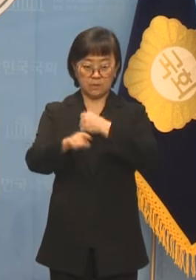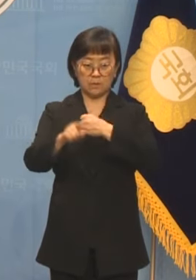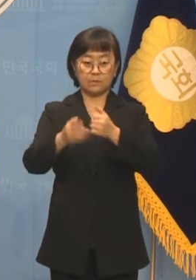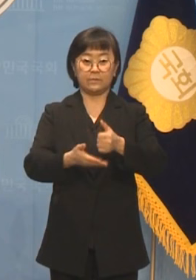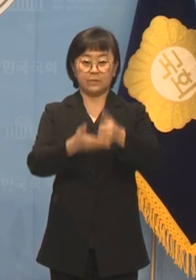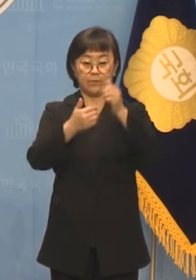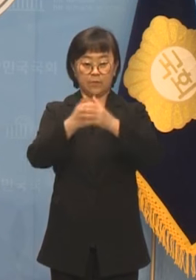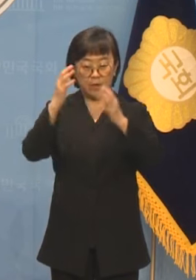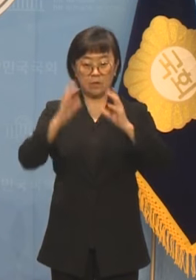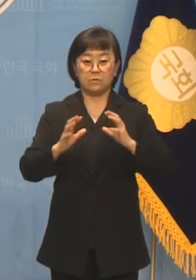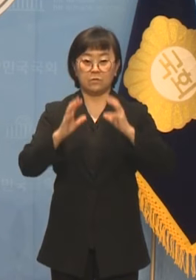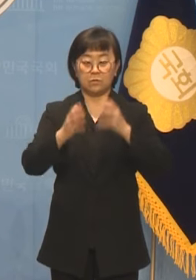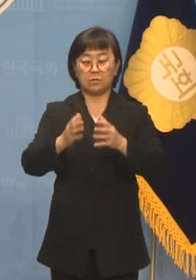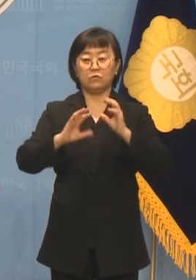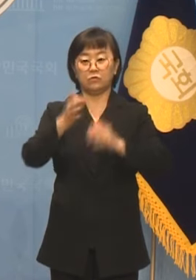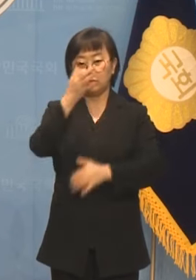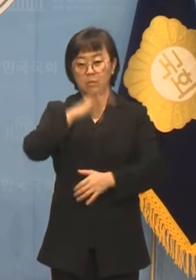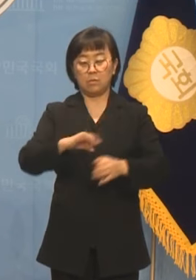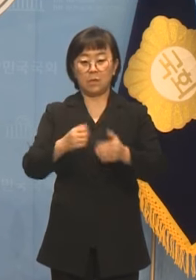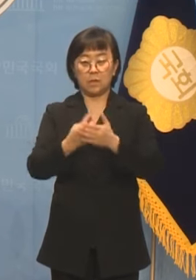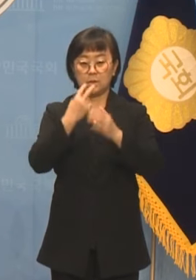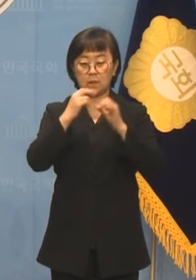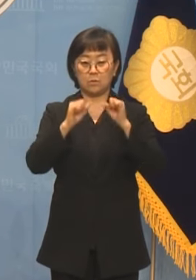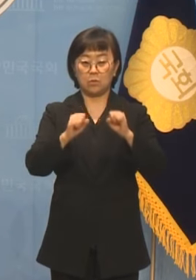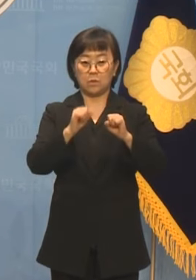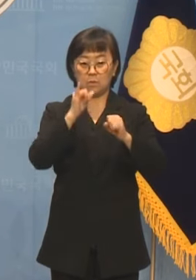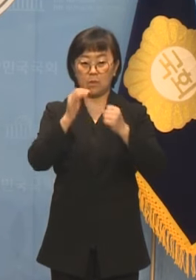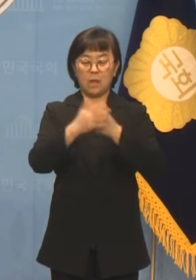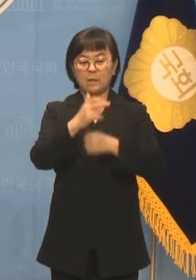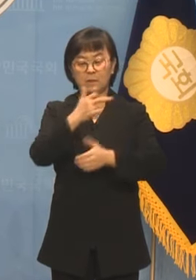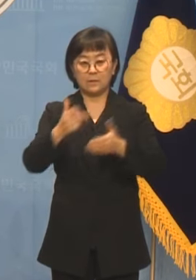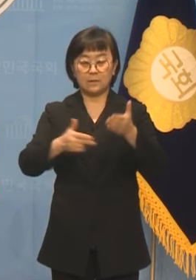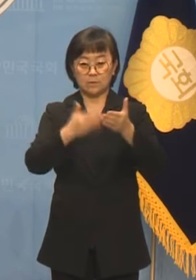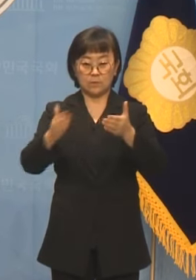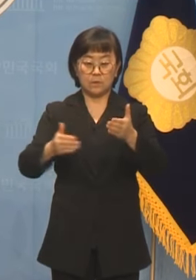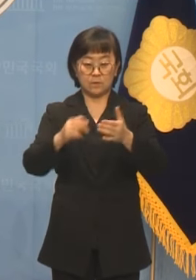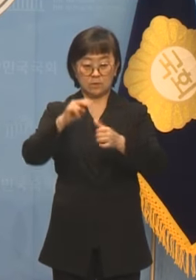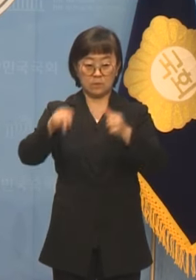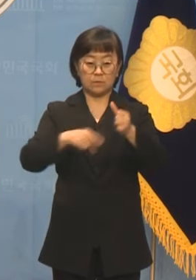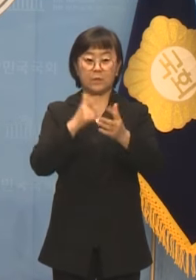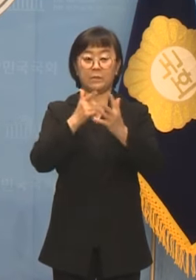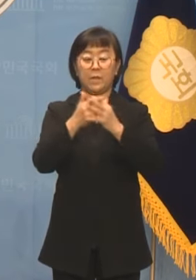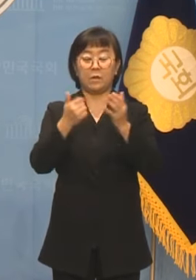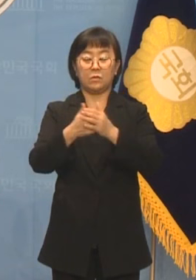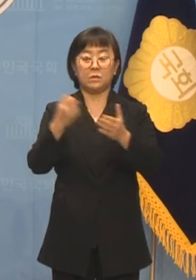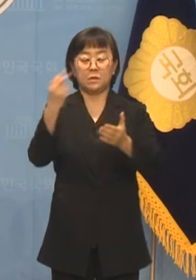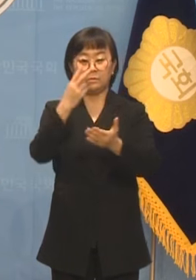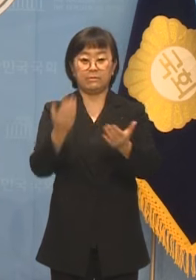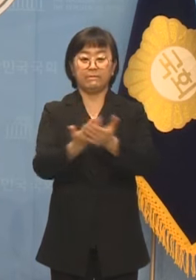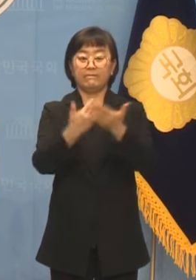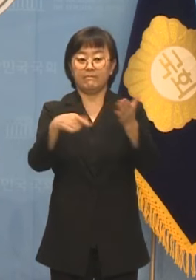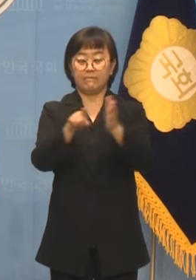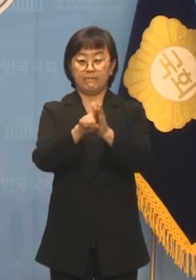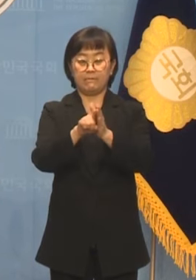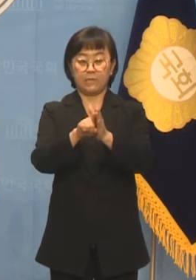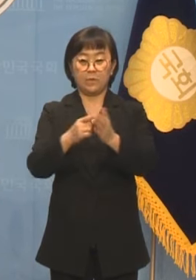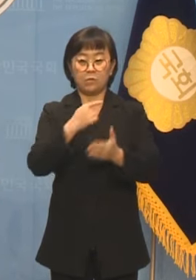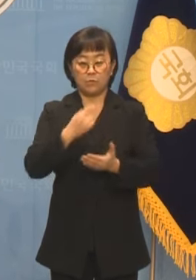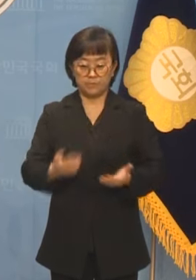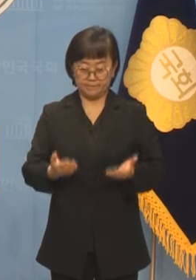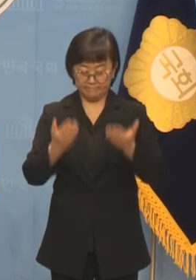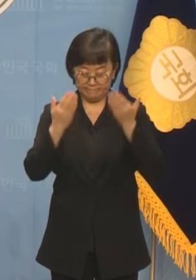대한민국의 국익과 생존이 걸린 큰 흐름을 읽고 다시 도약하는 대한민국을 위해 헌신하겠습니다